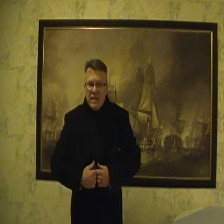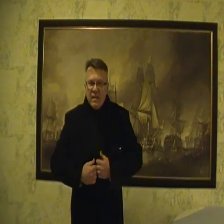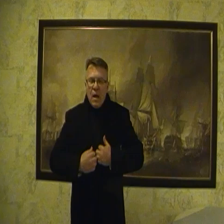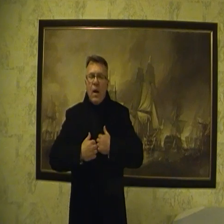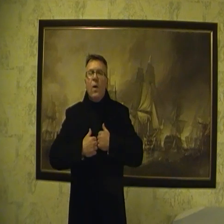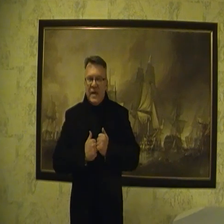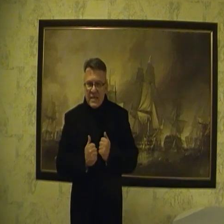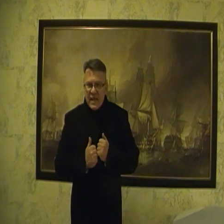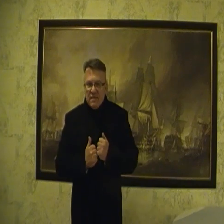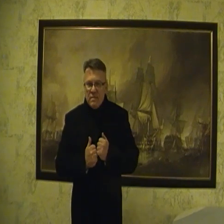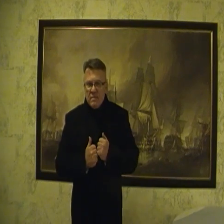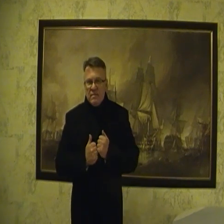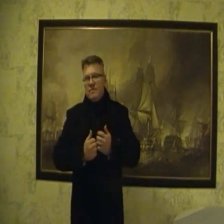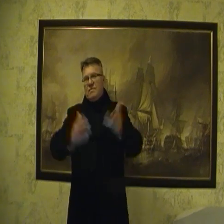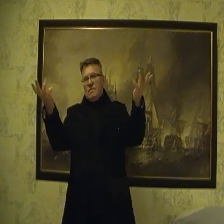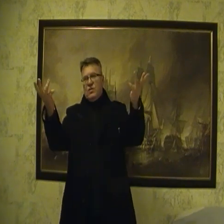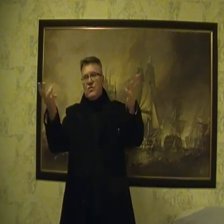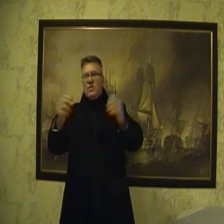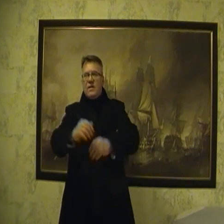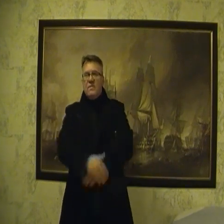omereta. To wszystko.